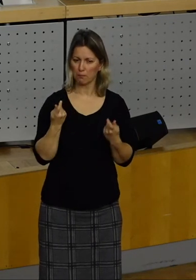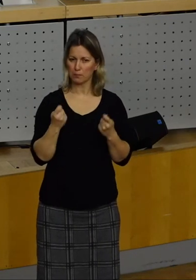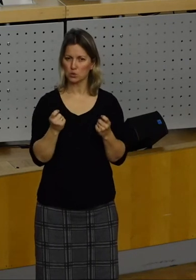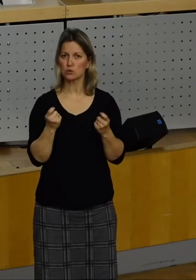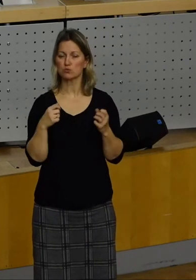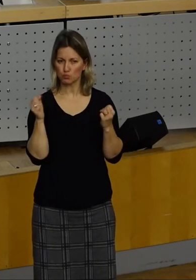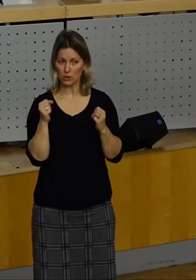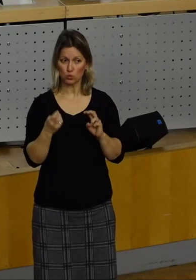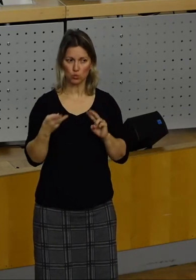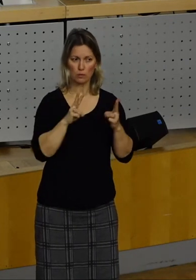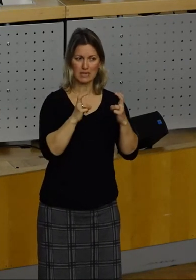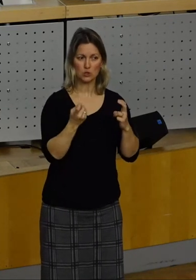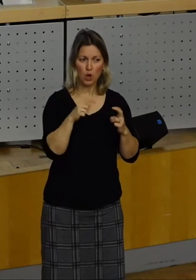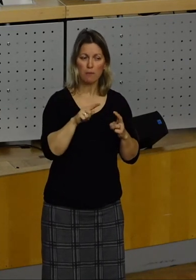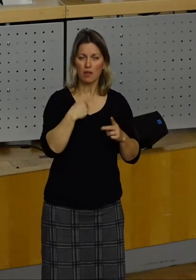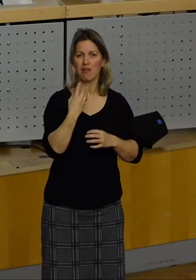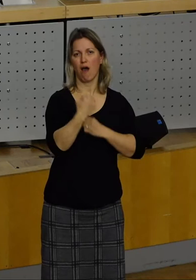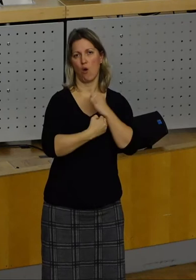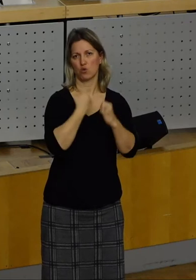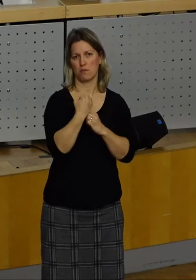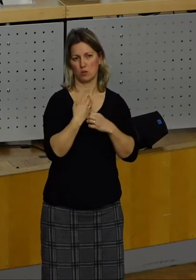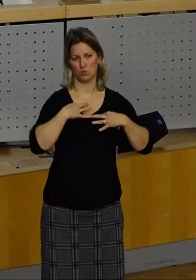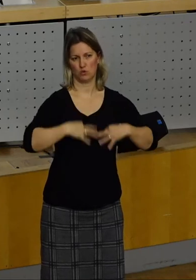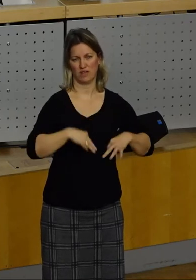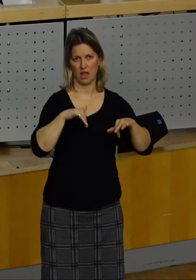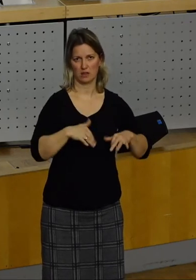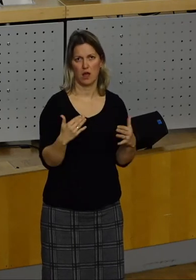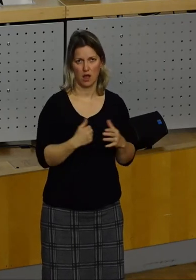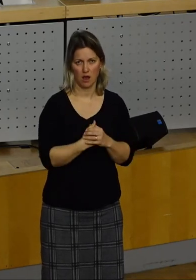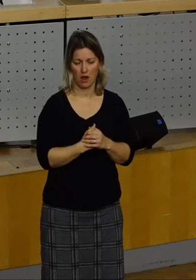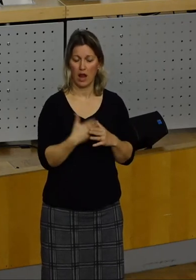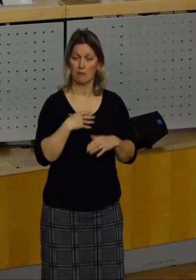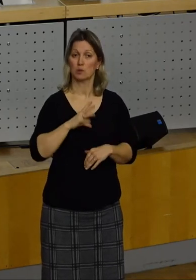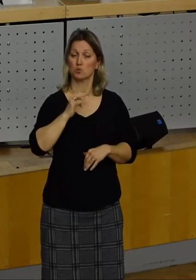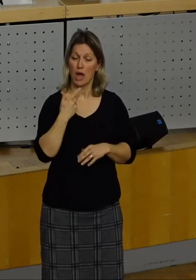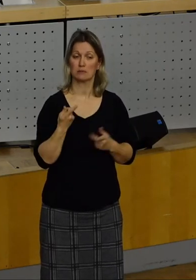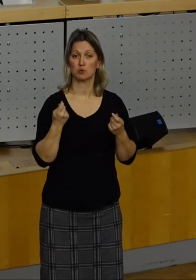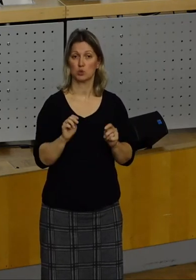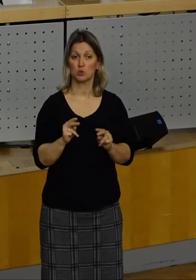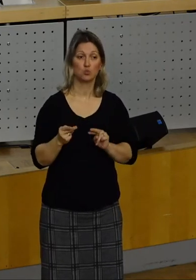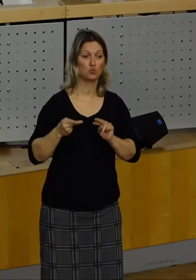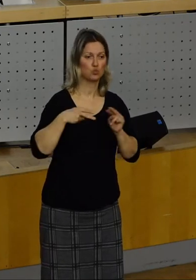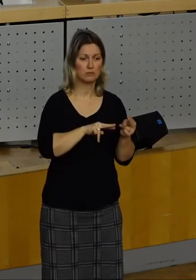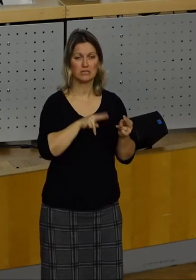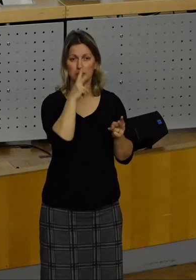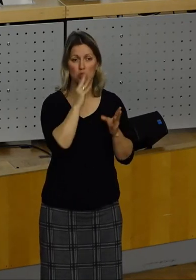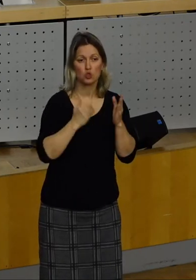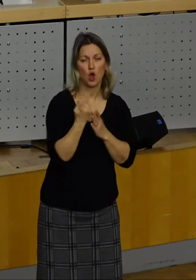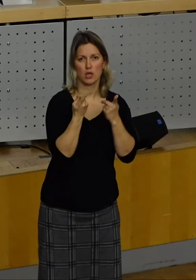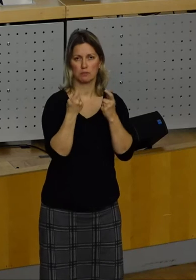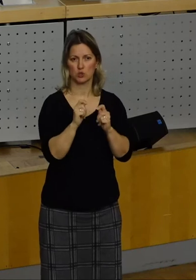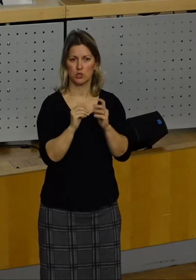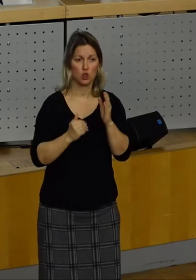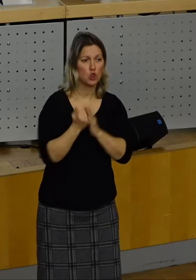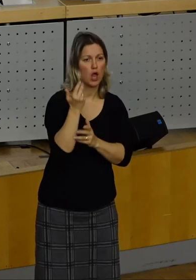dann steigt auch die Zufriedenheit. Und wir sollten erst einmal Beschlüsse umsetzen und nie immer wieder neue Beschlüsse oder neue